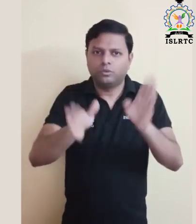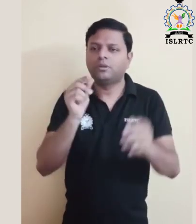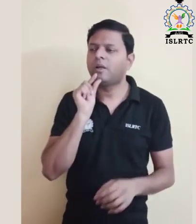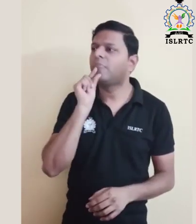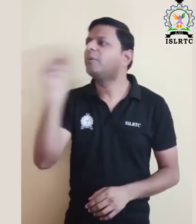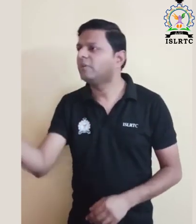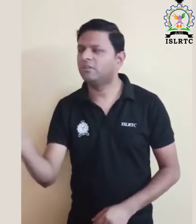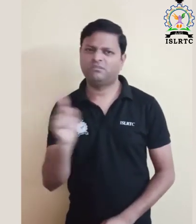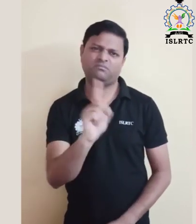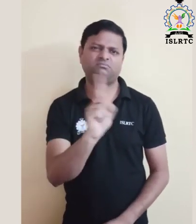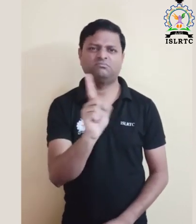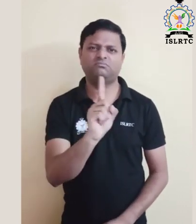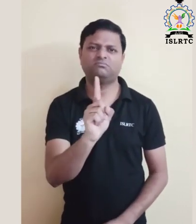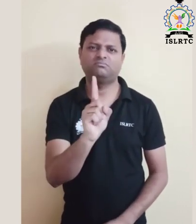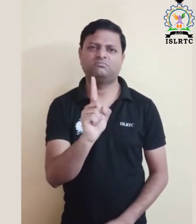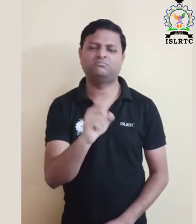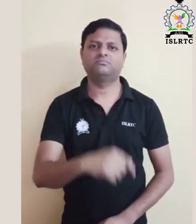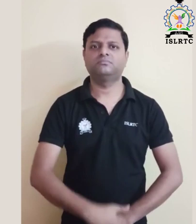स्वार्जनिक स्थानों पर न थूके